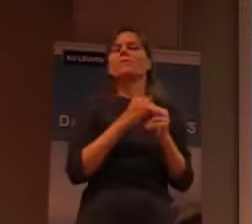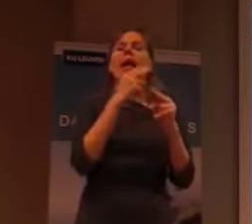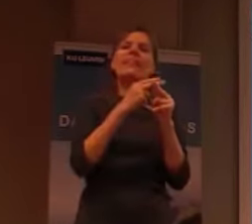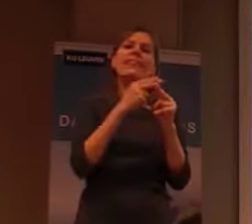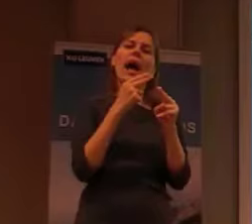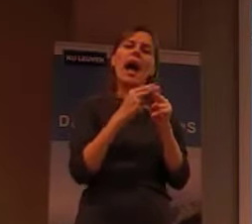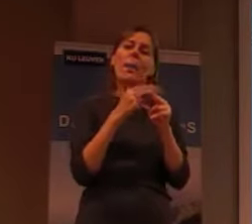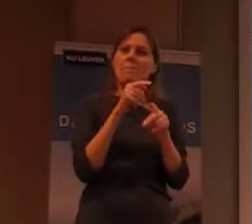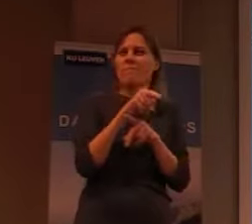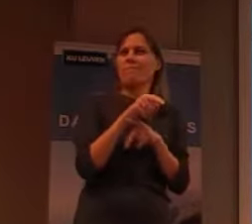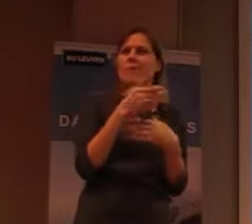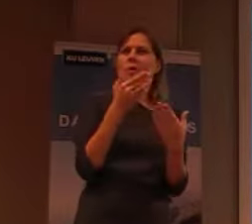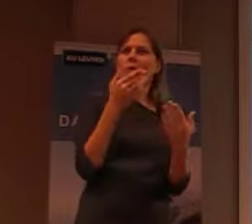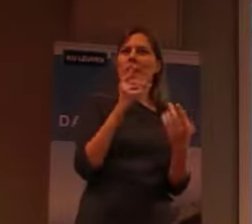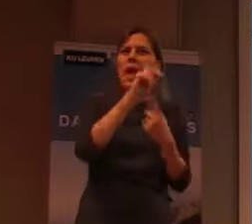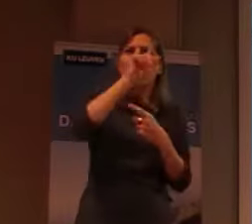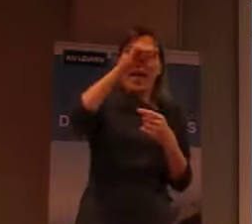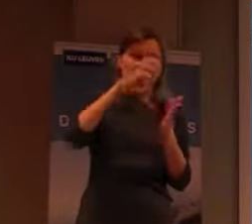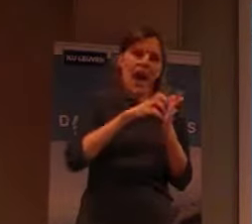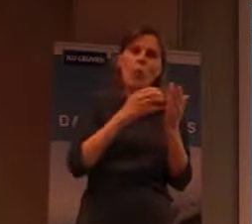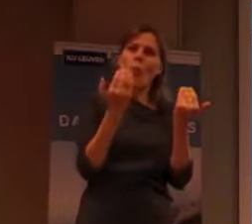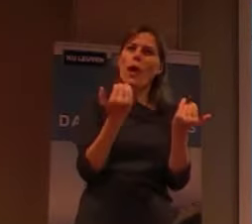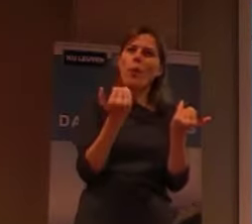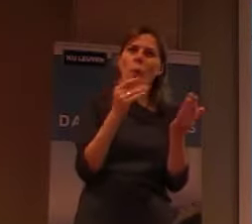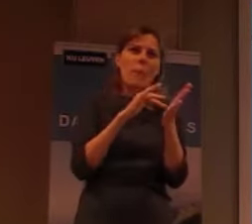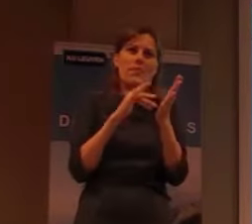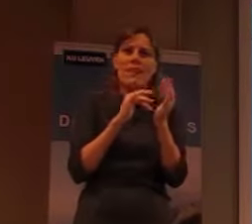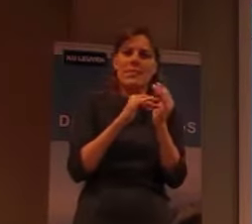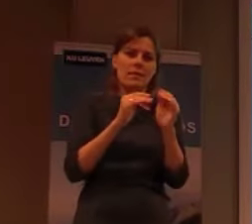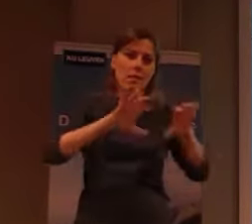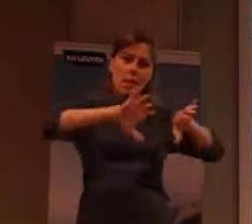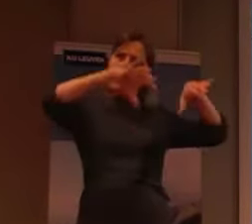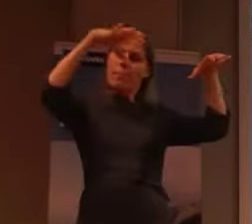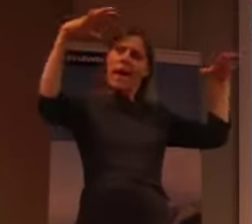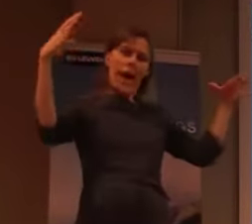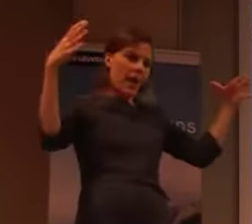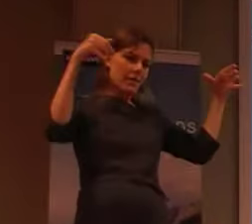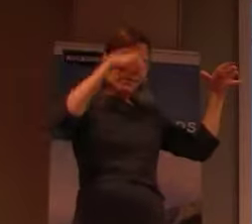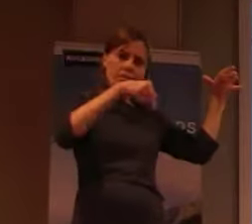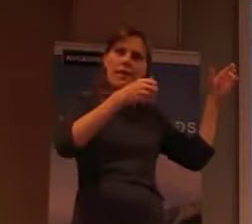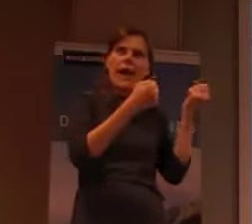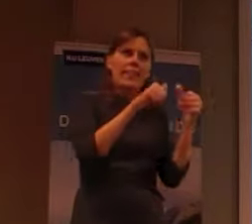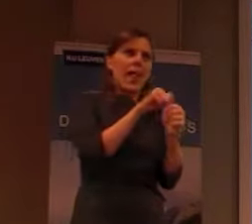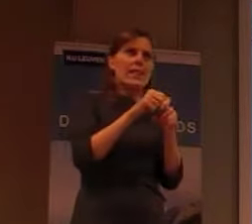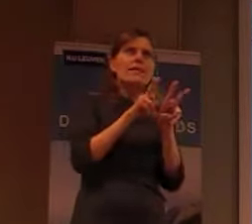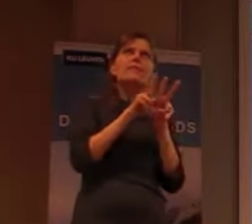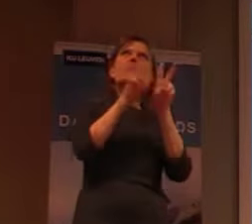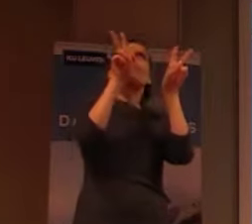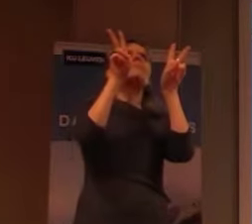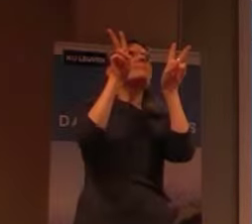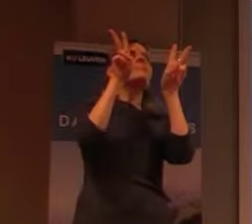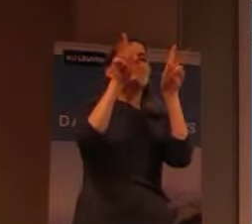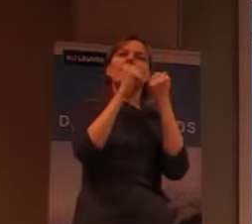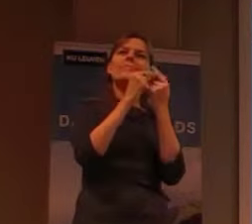je daar stond, dan kon je eigenlijk niet. Je zit tussen de bergen. Dus het enige wat je eigenlijk kon doen, was naar boven kijken. Tussen